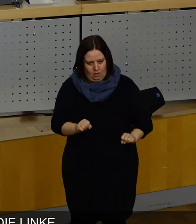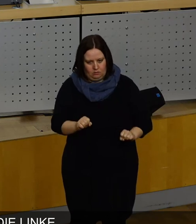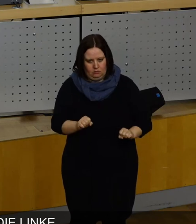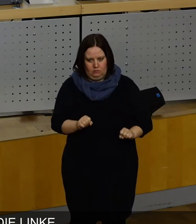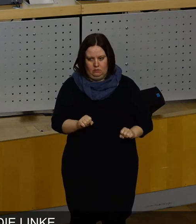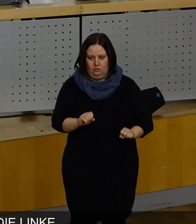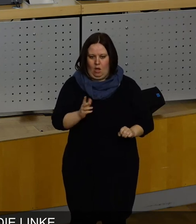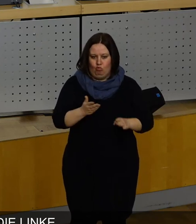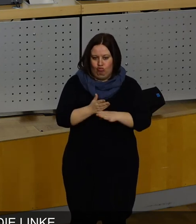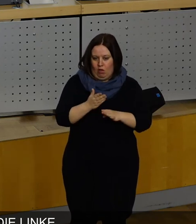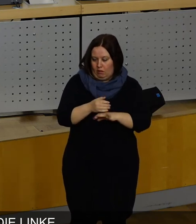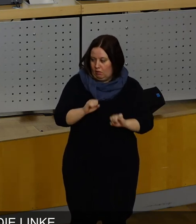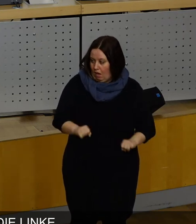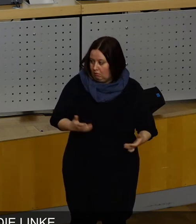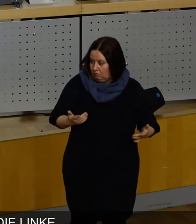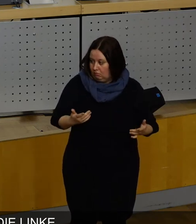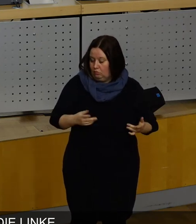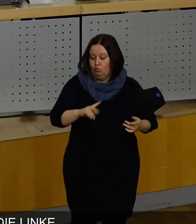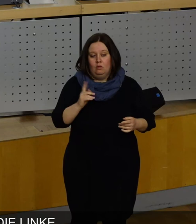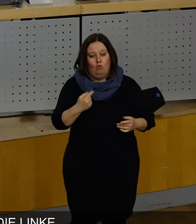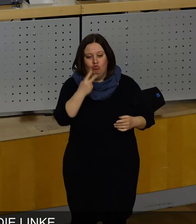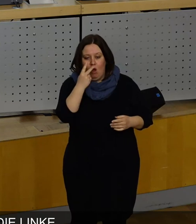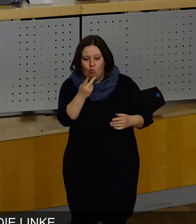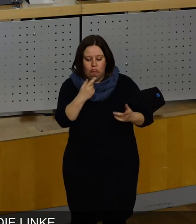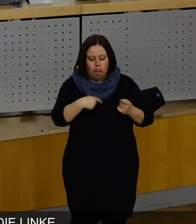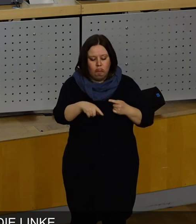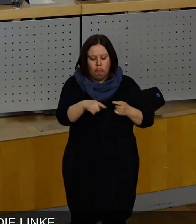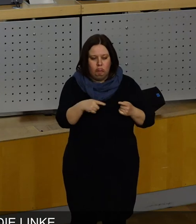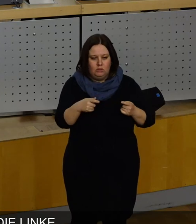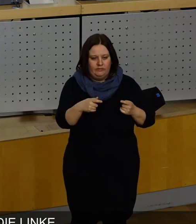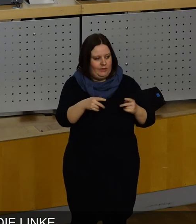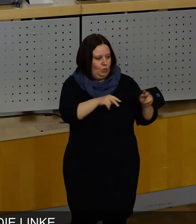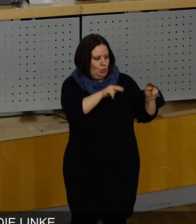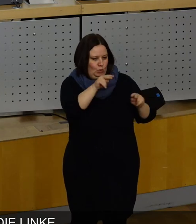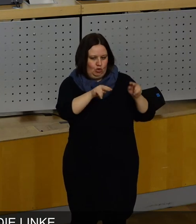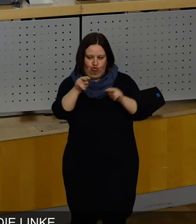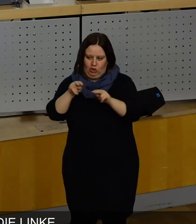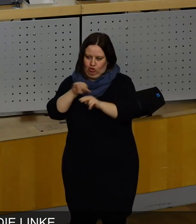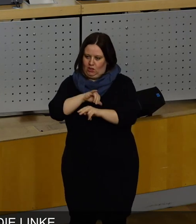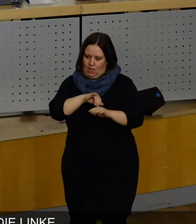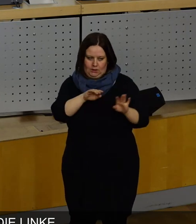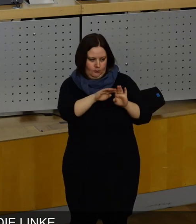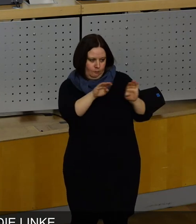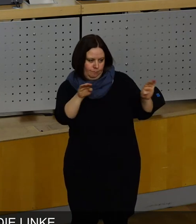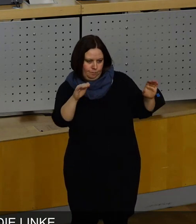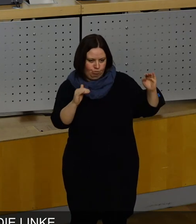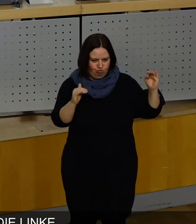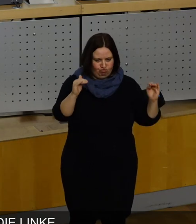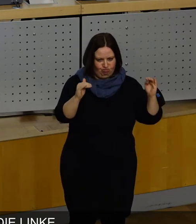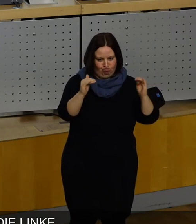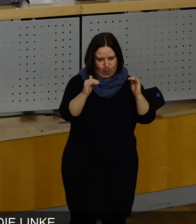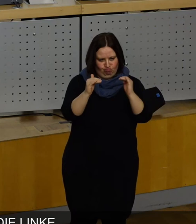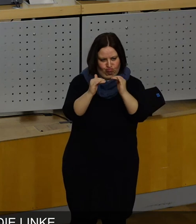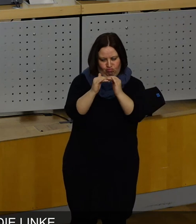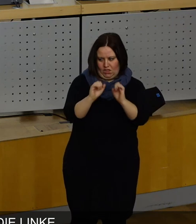man konnte darüber streiten und man konnte schauen, wie man sozusagen diese unterschiedlichen Interessenlagen zueinander